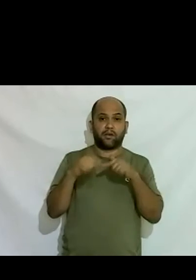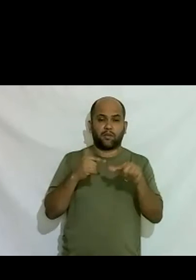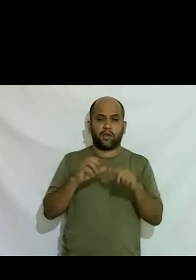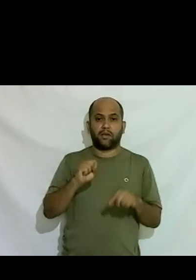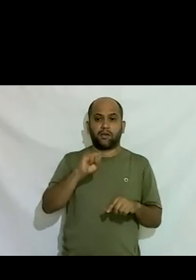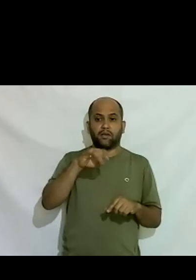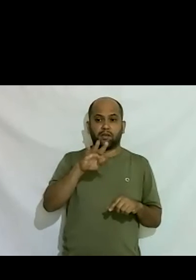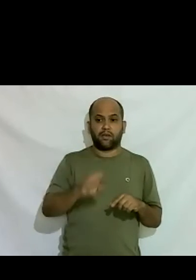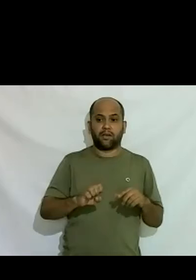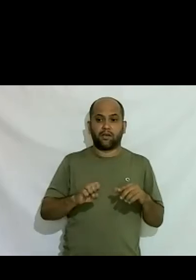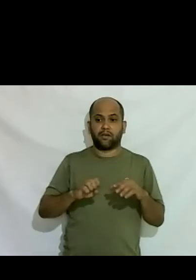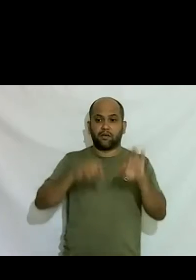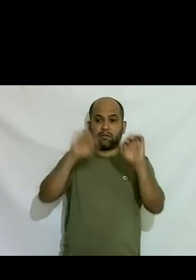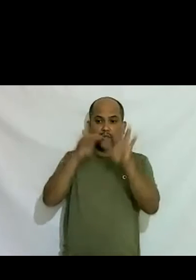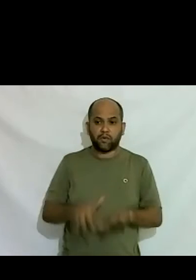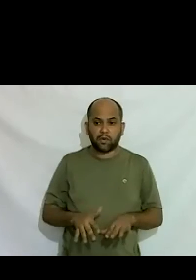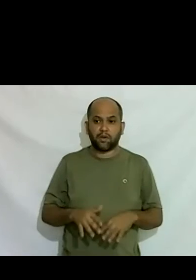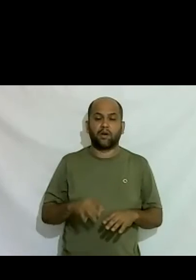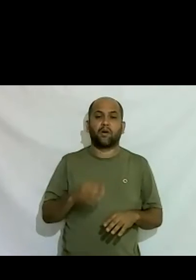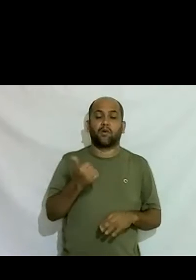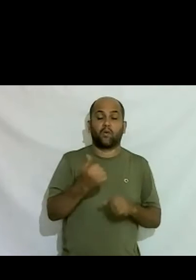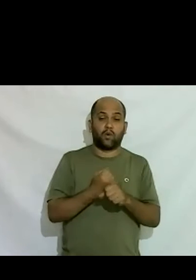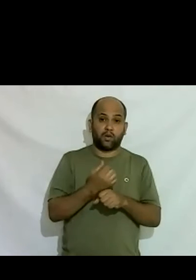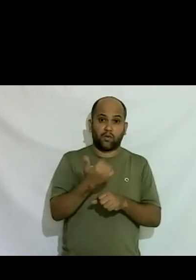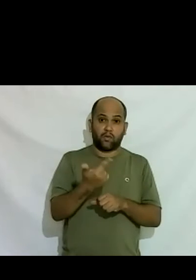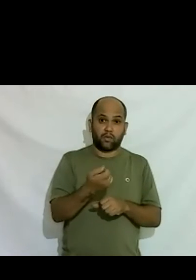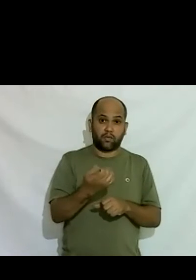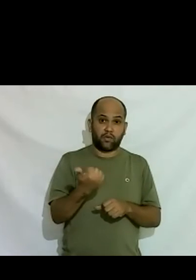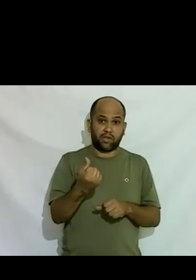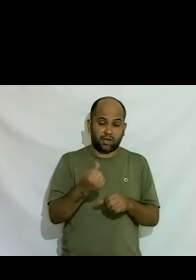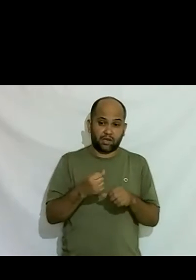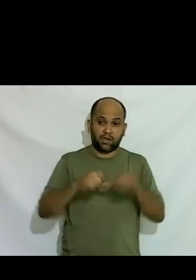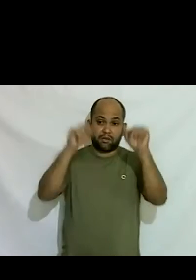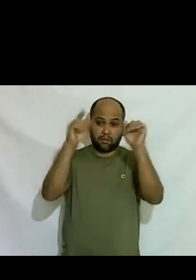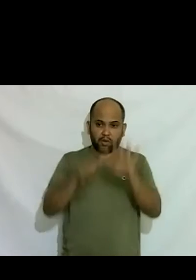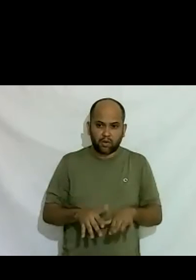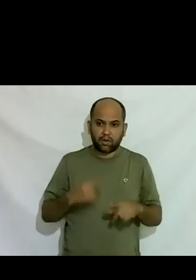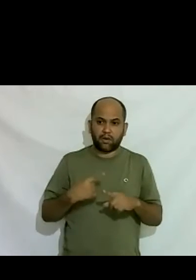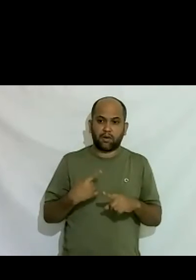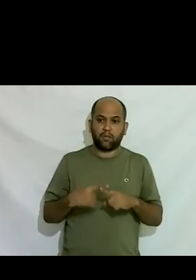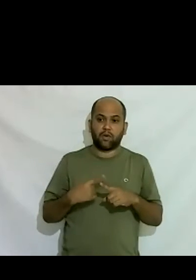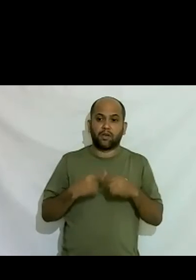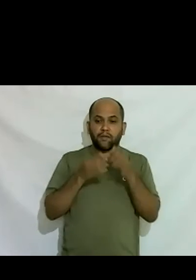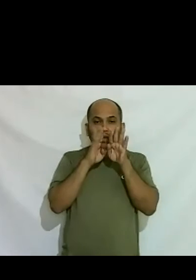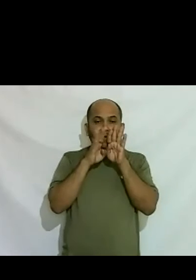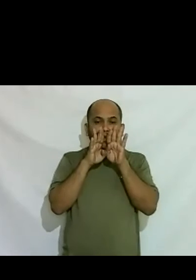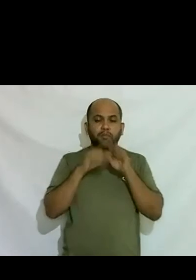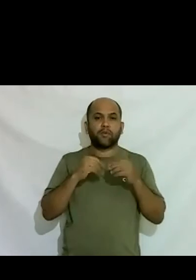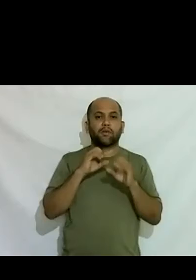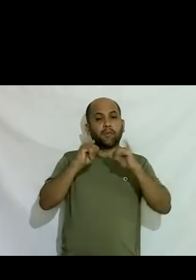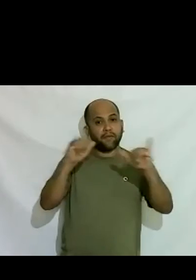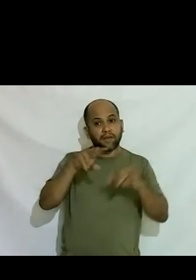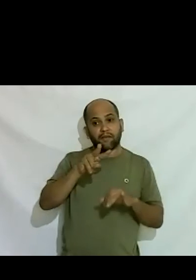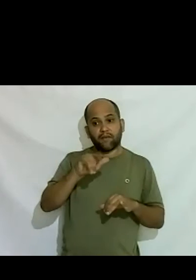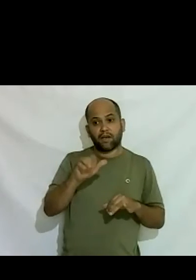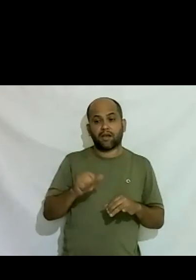fiquei um ano sem site um ano de 2016 inteiro fiquei sozinha sem site trabalhando só com Facebook para divulgar as vagas mas em